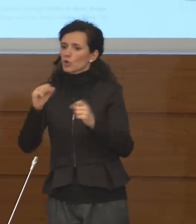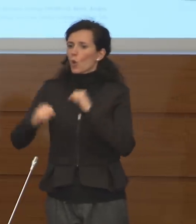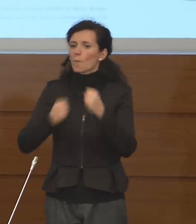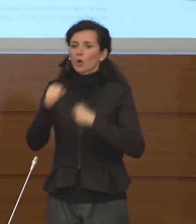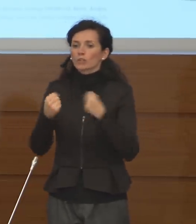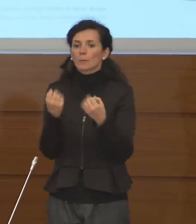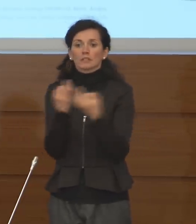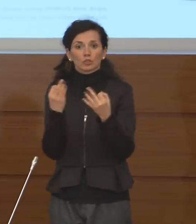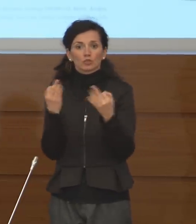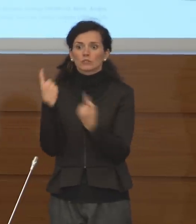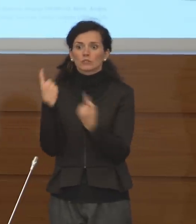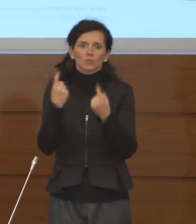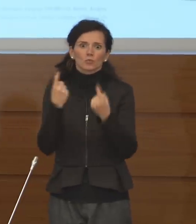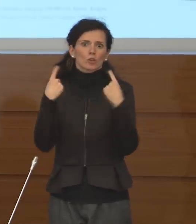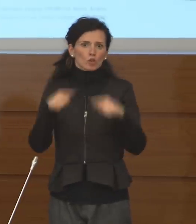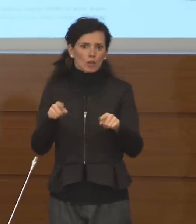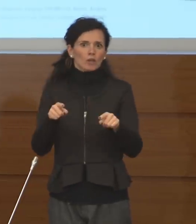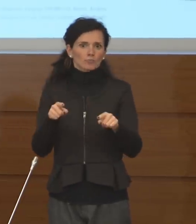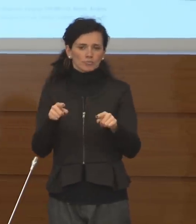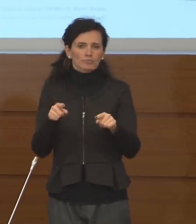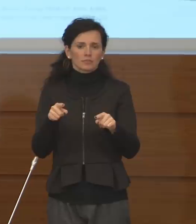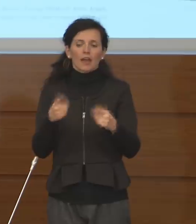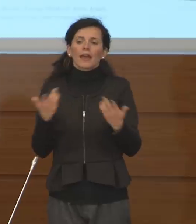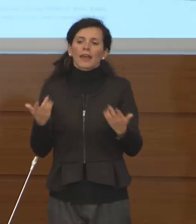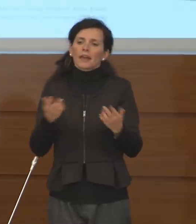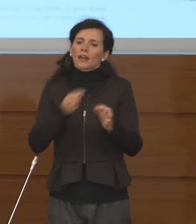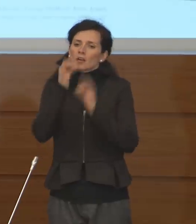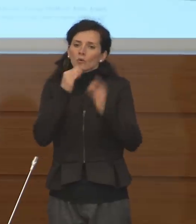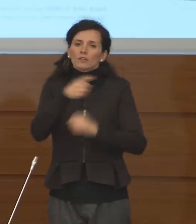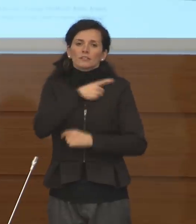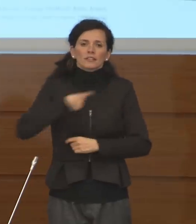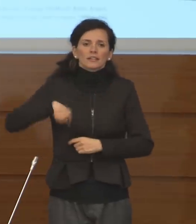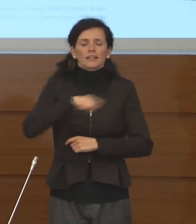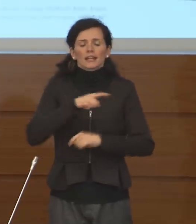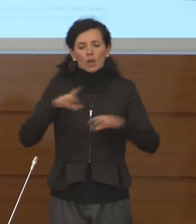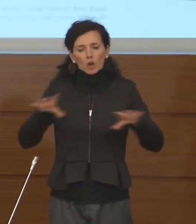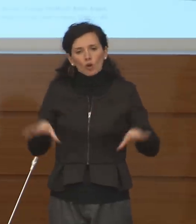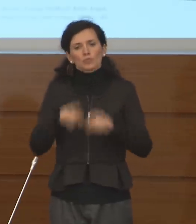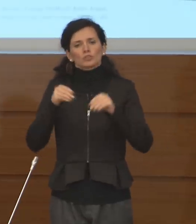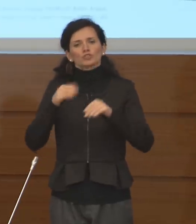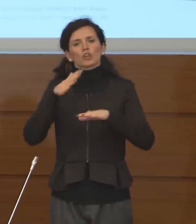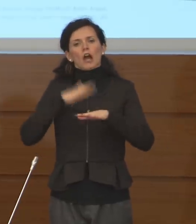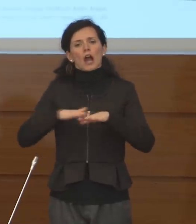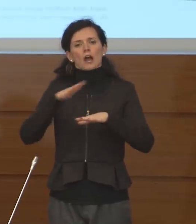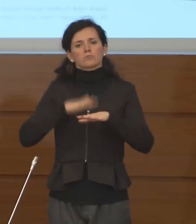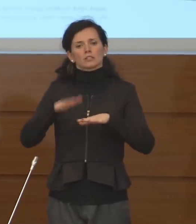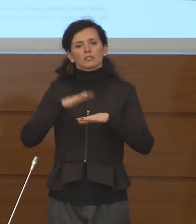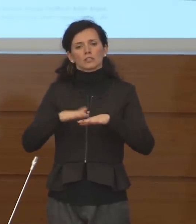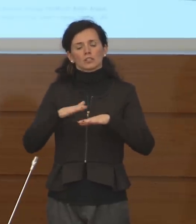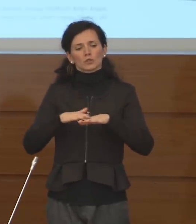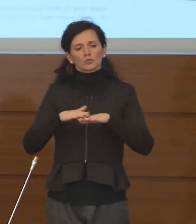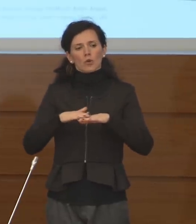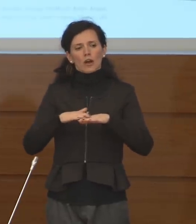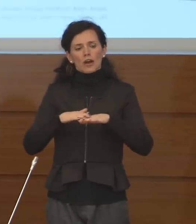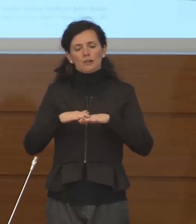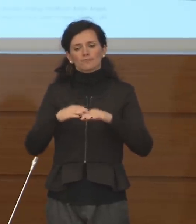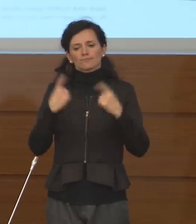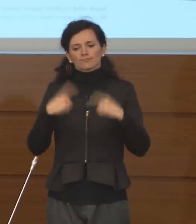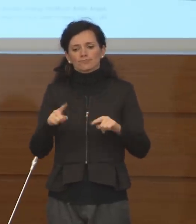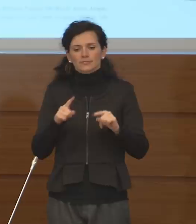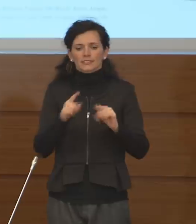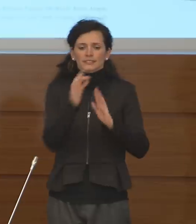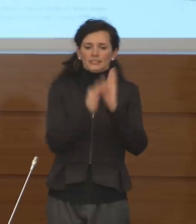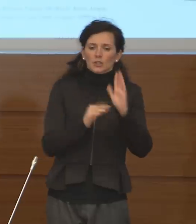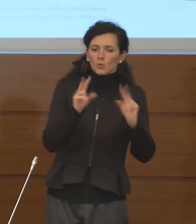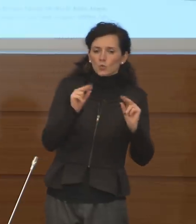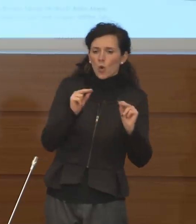situazione e dovremo abituarci anche ad avere eventuali misure nuove e diverse rispetto